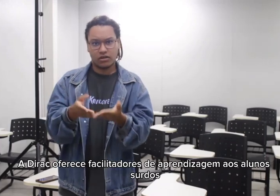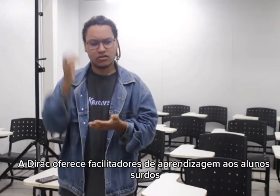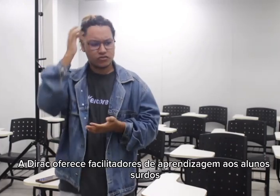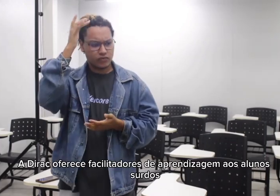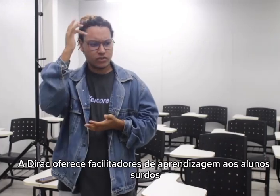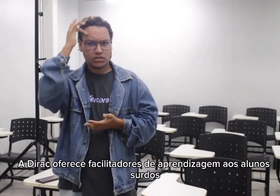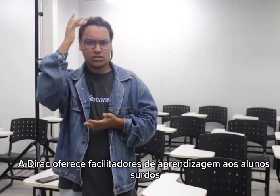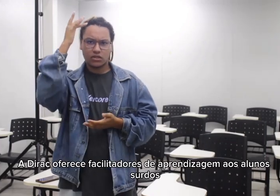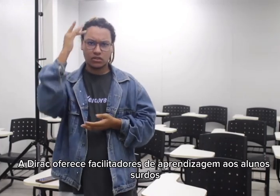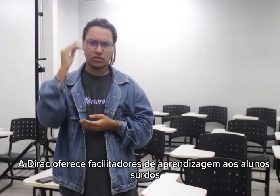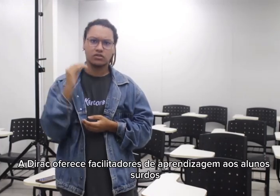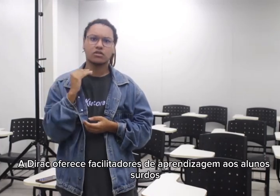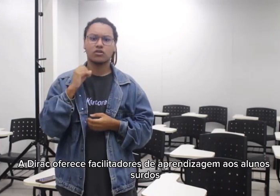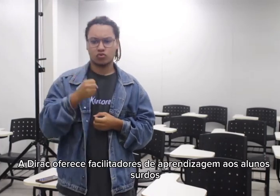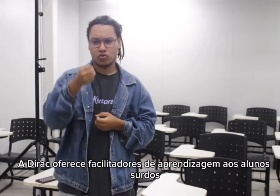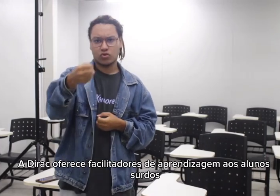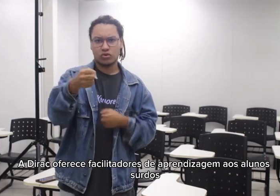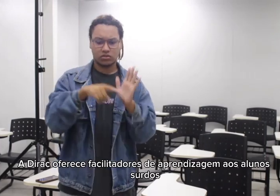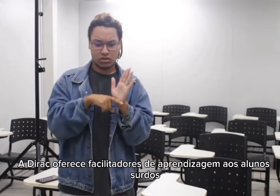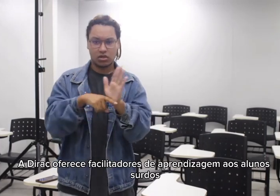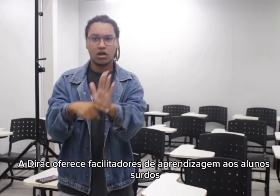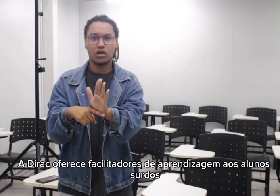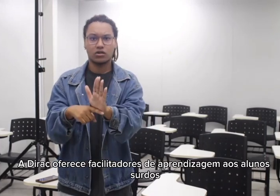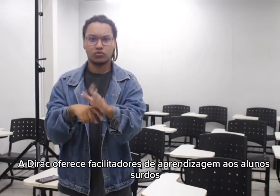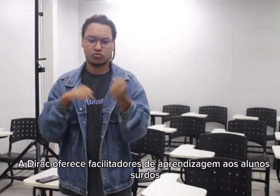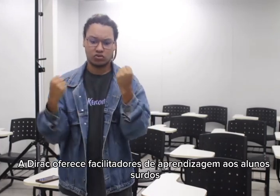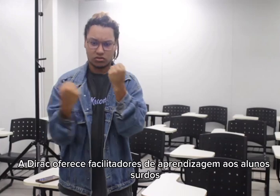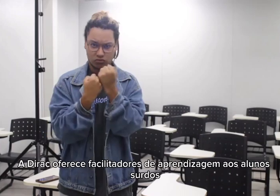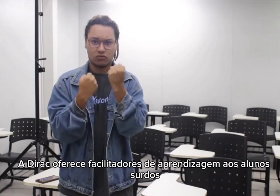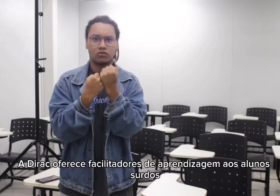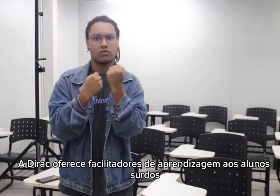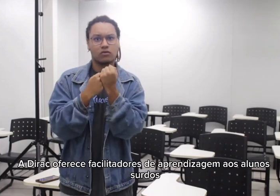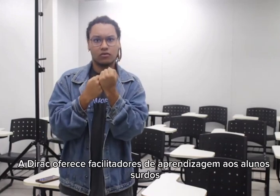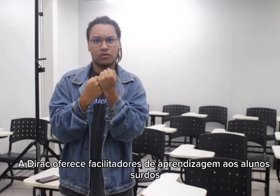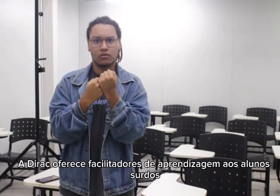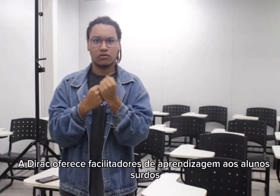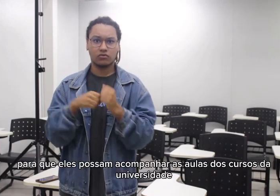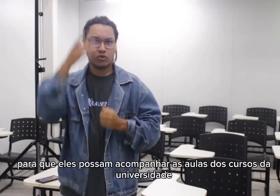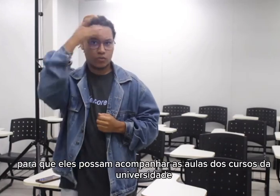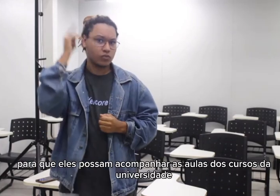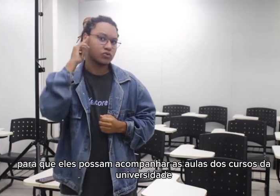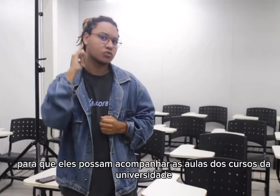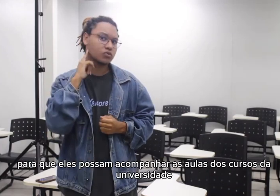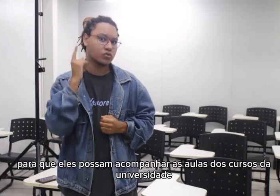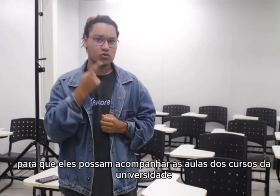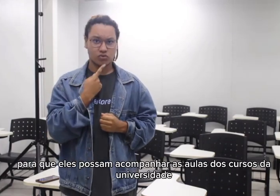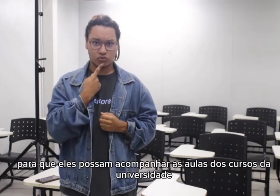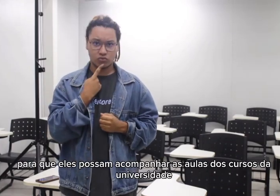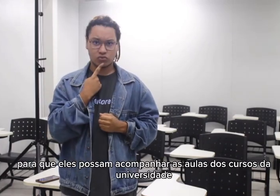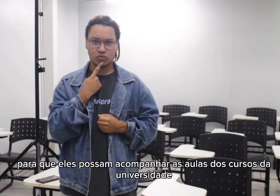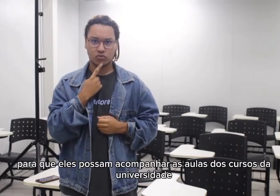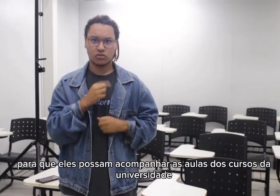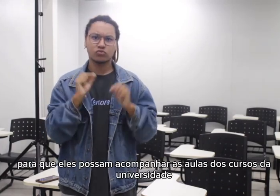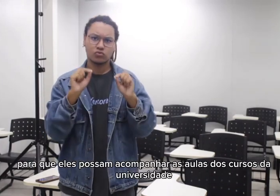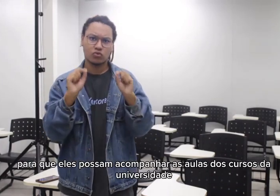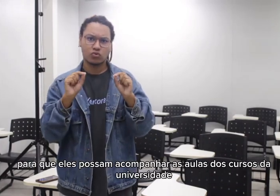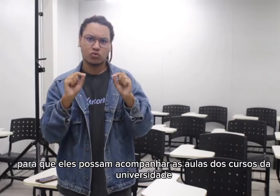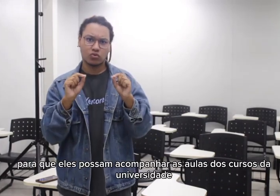facilitadores de aprendizagem aos alunos surdos, para que eles possam acompanhar as aulas dos cursos na universidade.